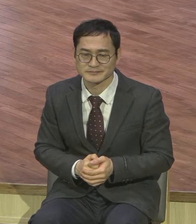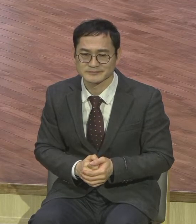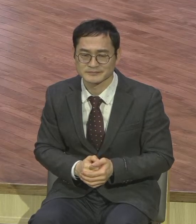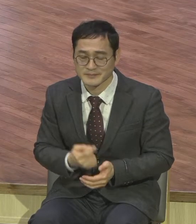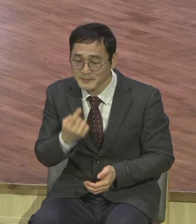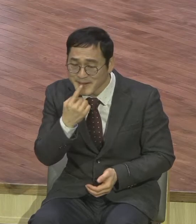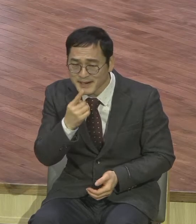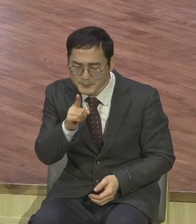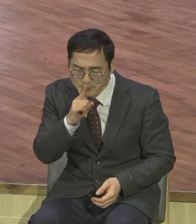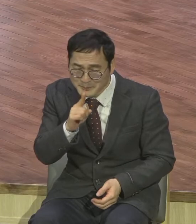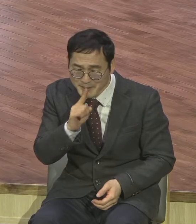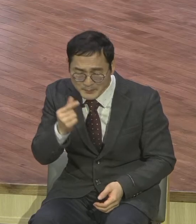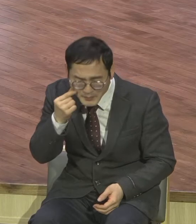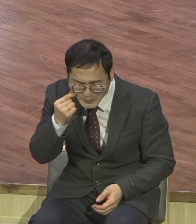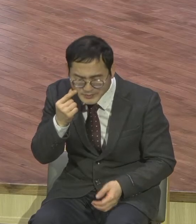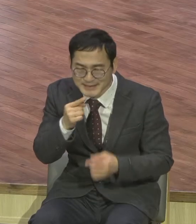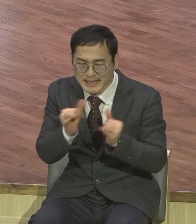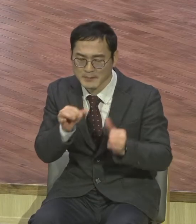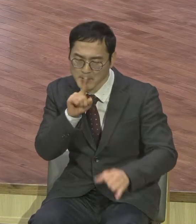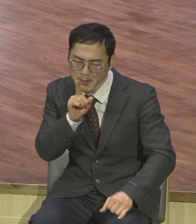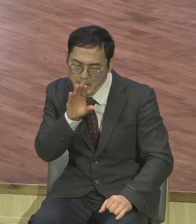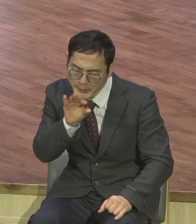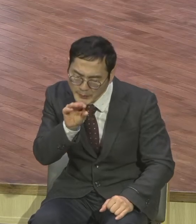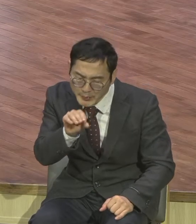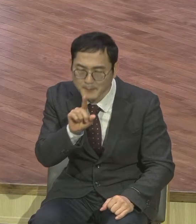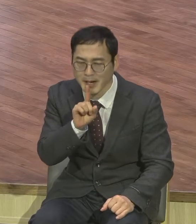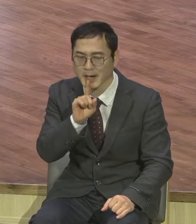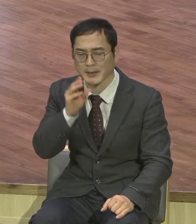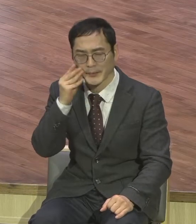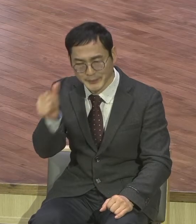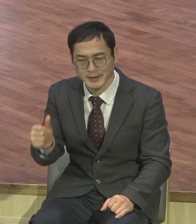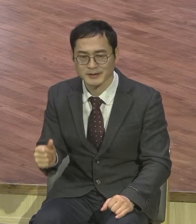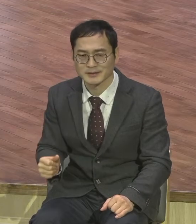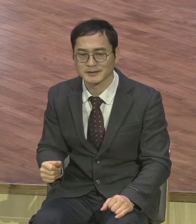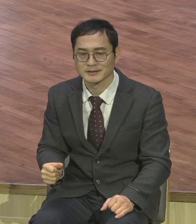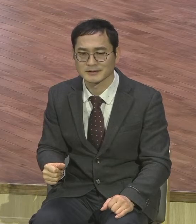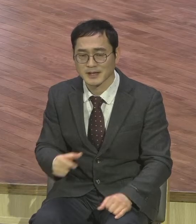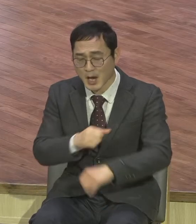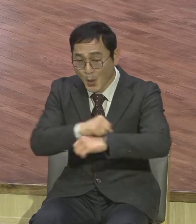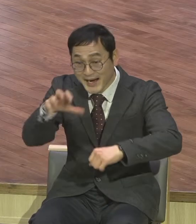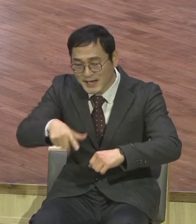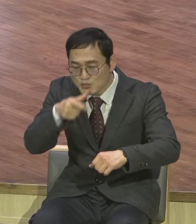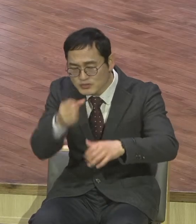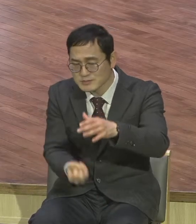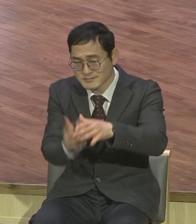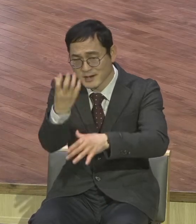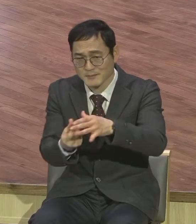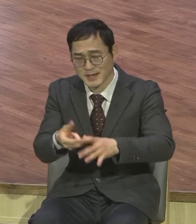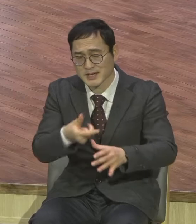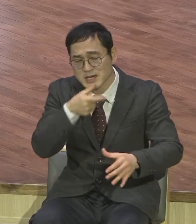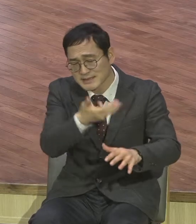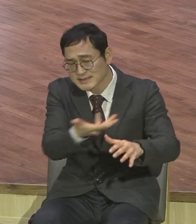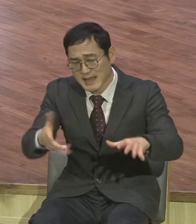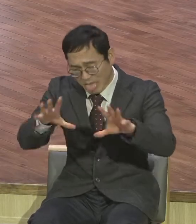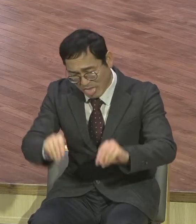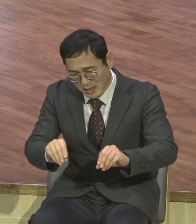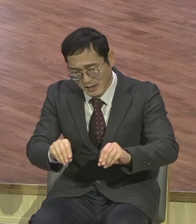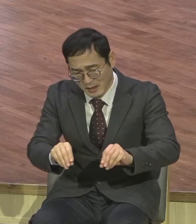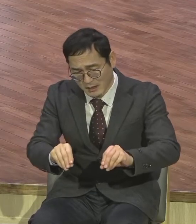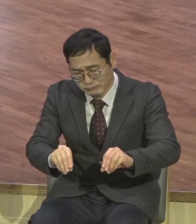노래하리니 이는 광야에서 물이 속겠고 사막에서 시내가 걸 것이미라 이걸 그대로 말씀하십니다 이사야